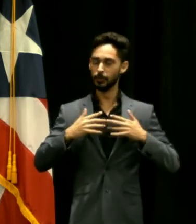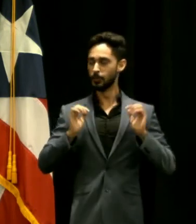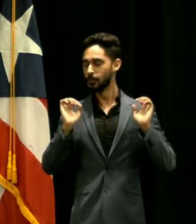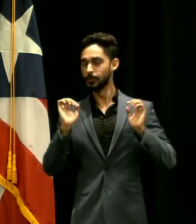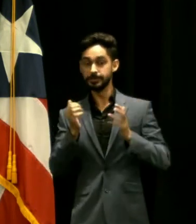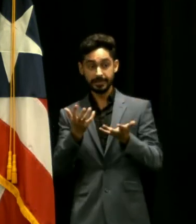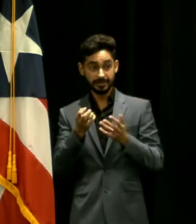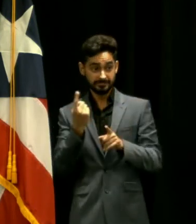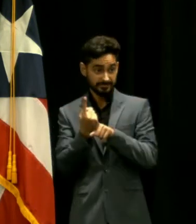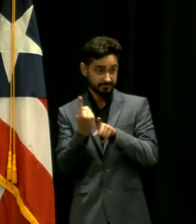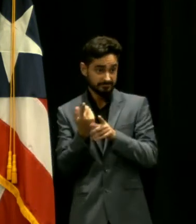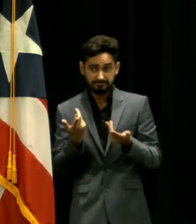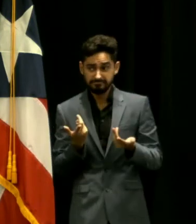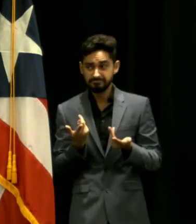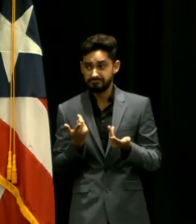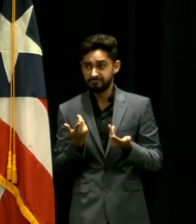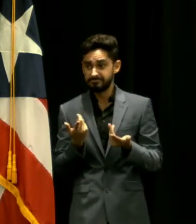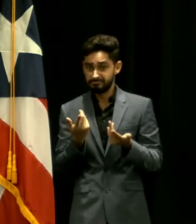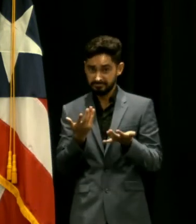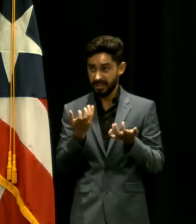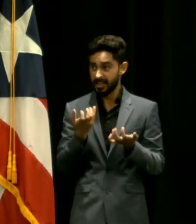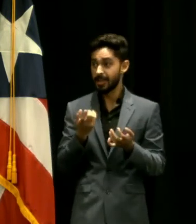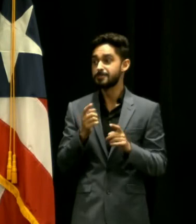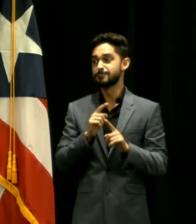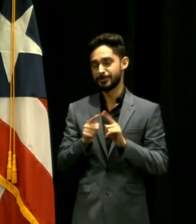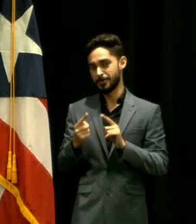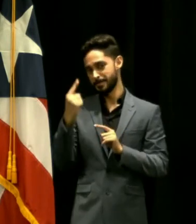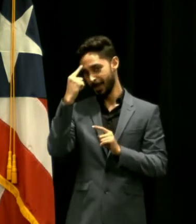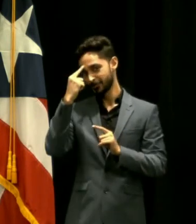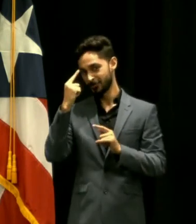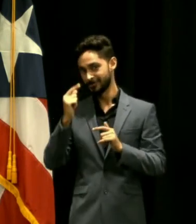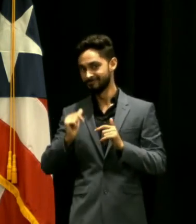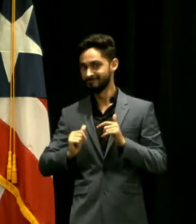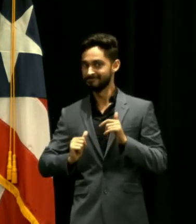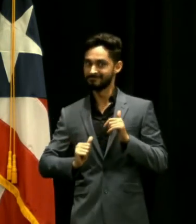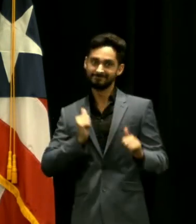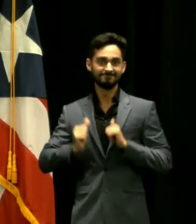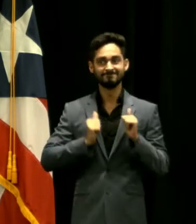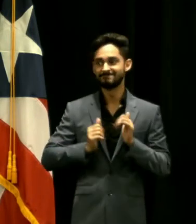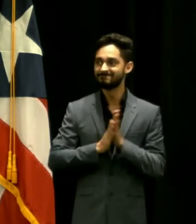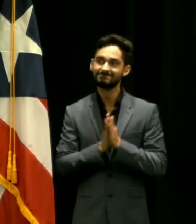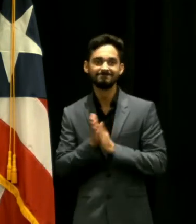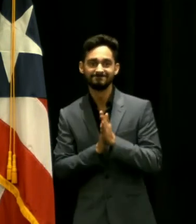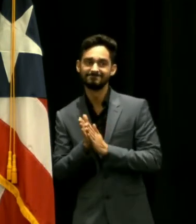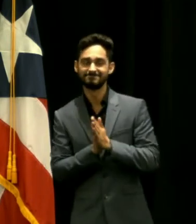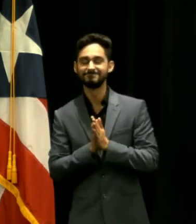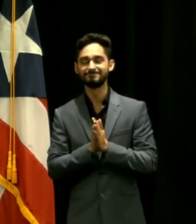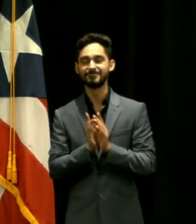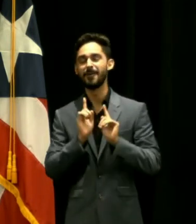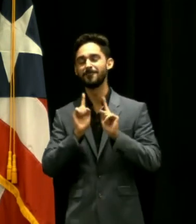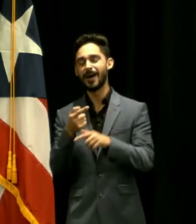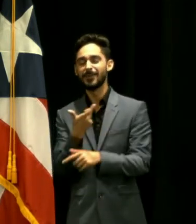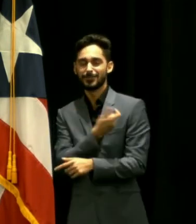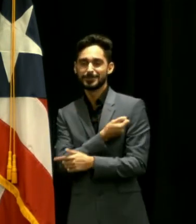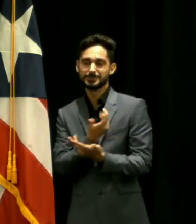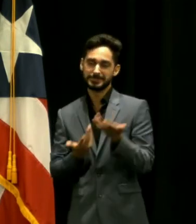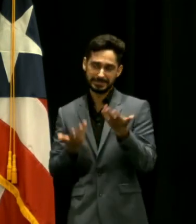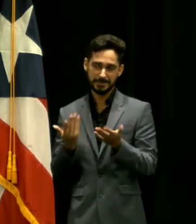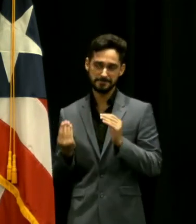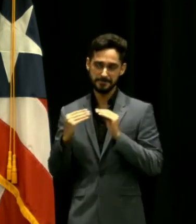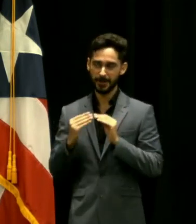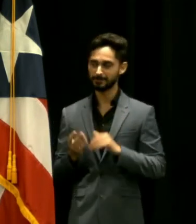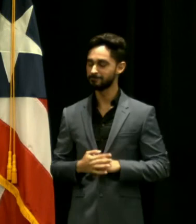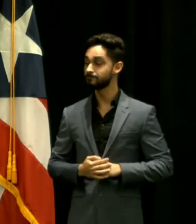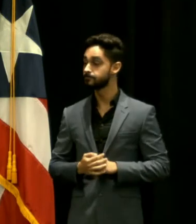me parece que va a servir de gran motivación primera hora si es que hace como